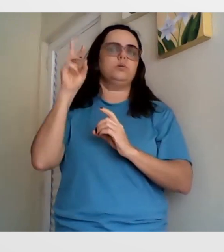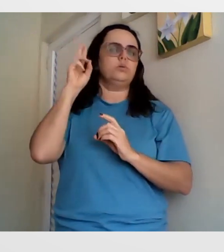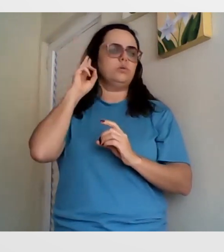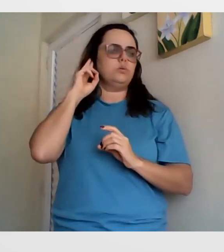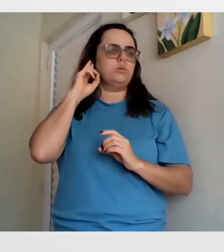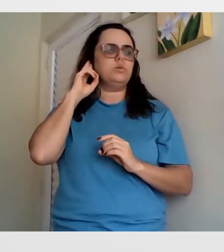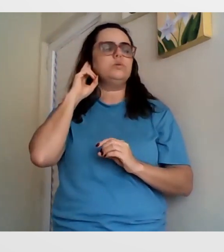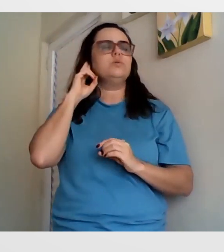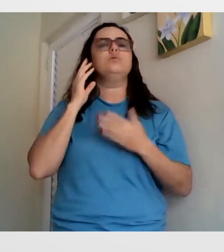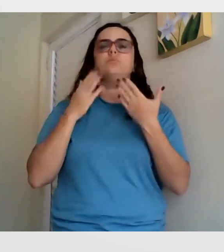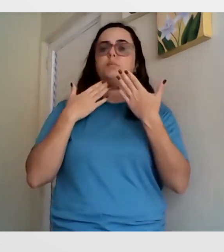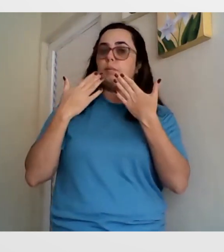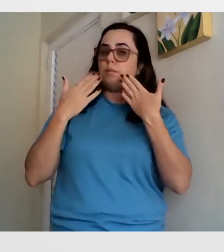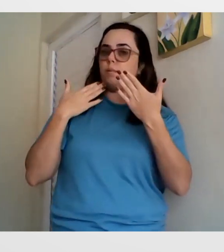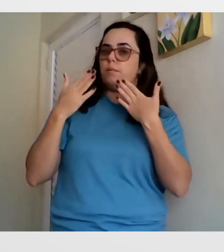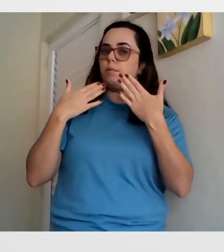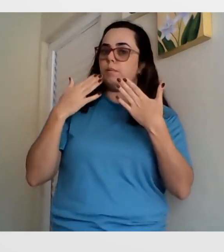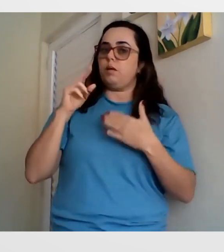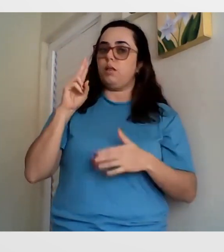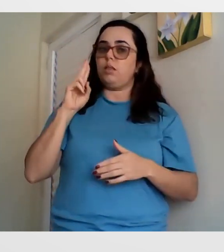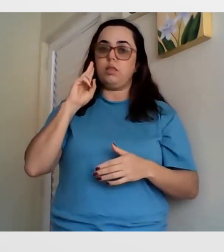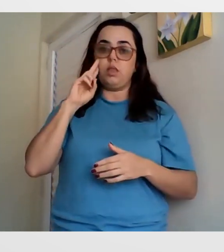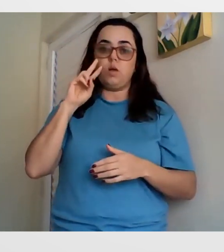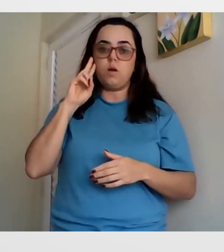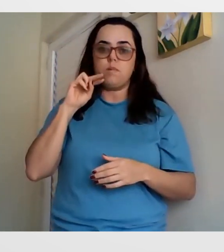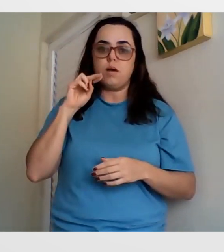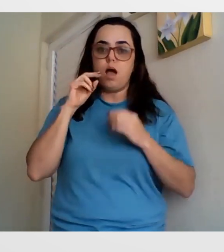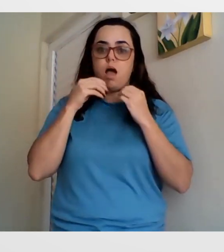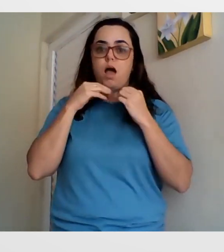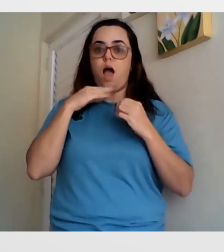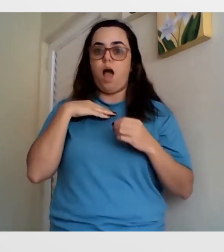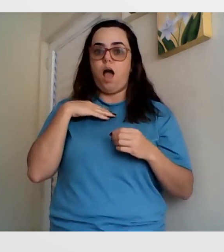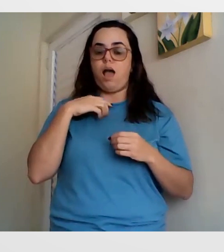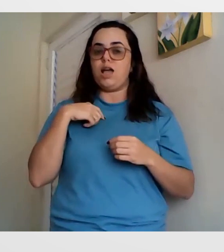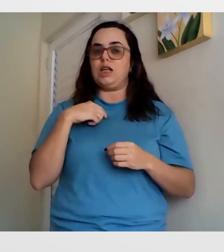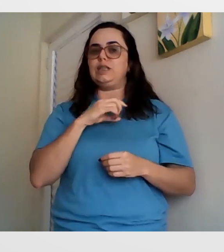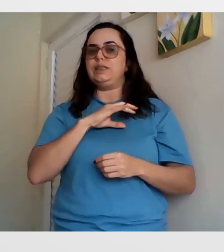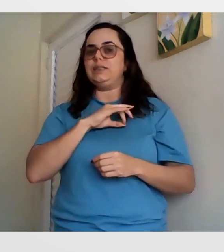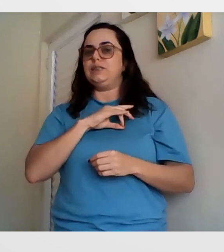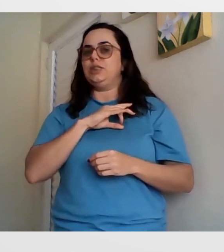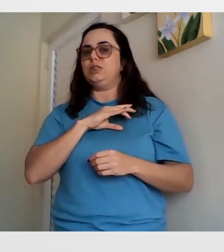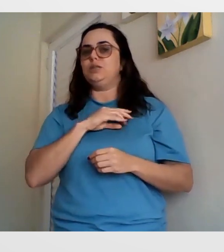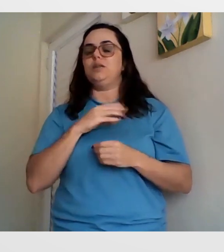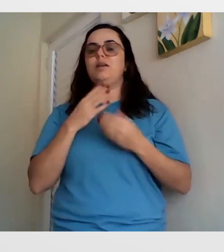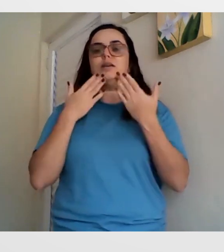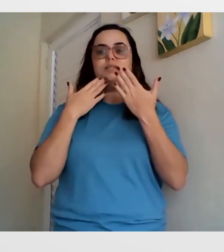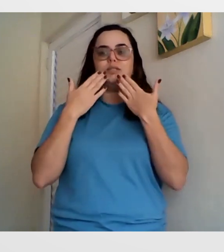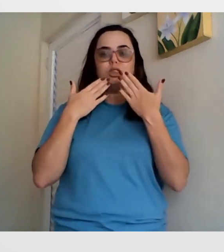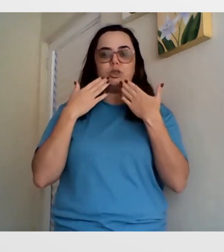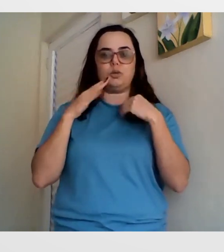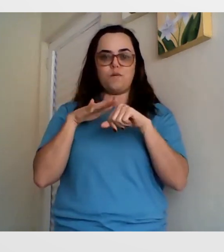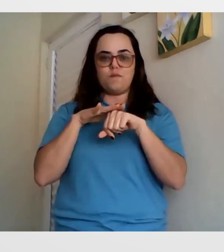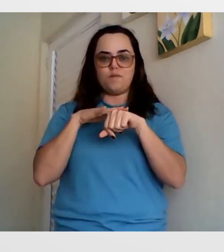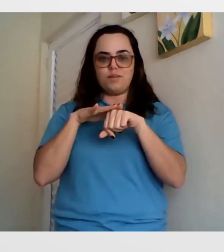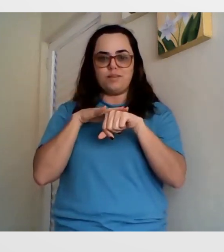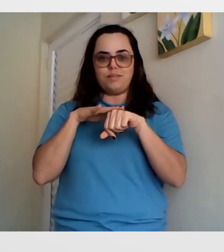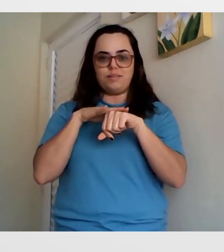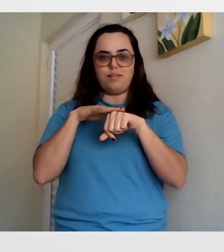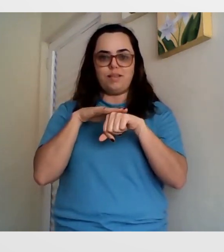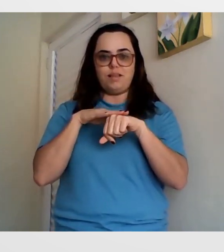isso. Mas foi então que eu encontrei um surdo maior e eu consegui conversar com ele normal. E eu fiquei me sentindo muito